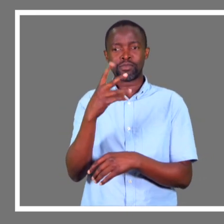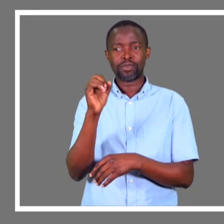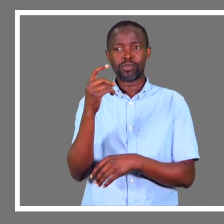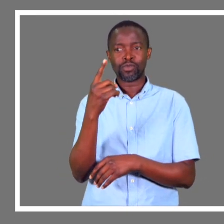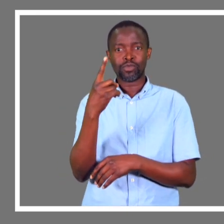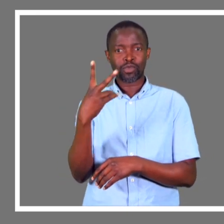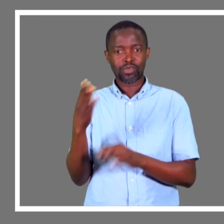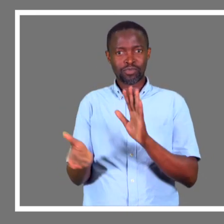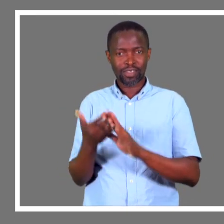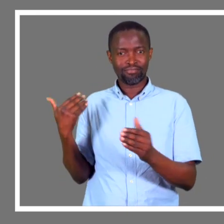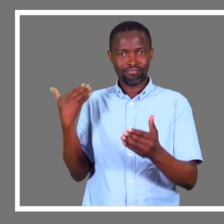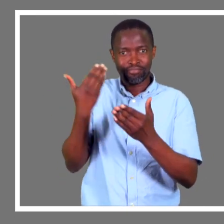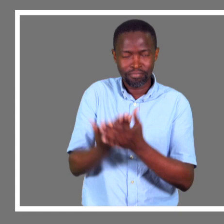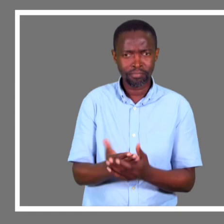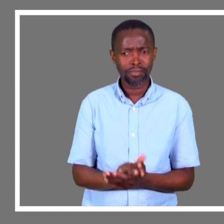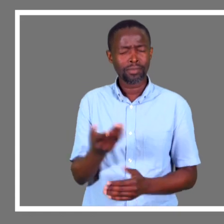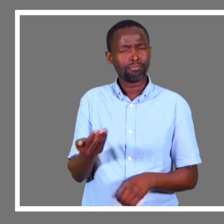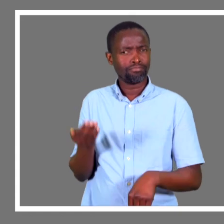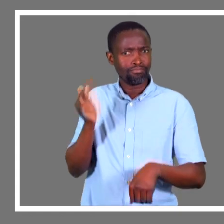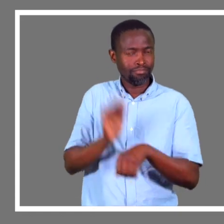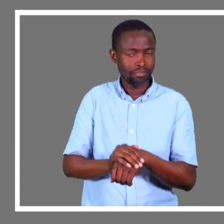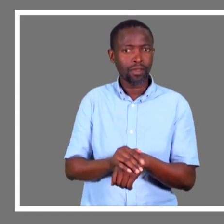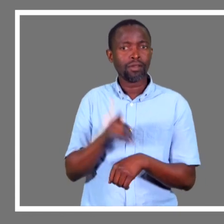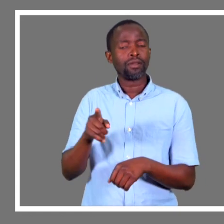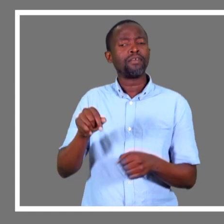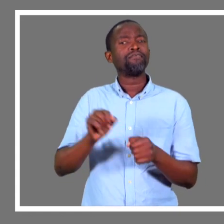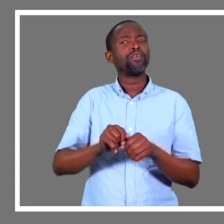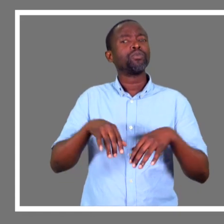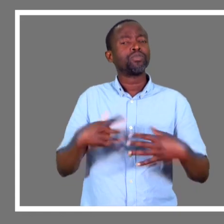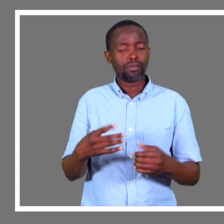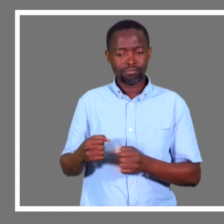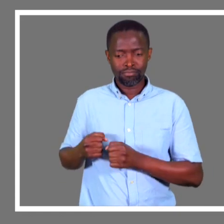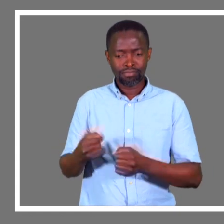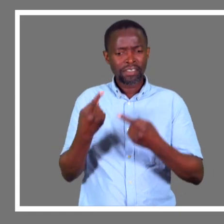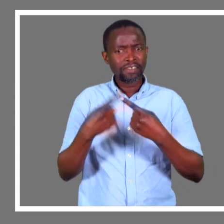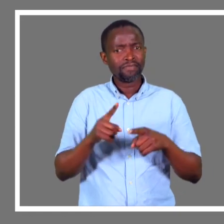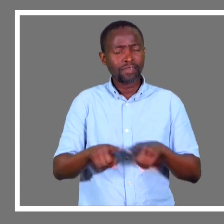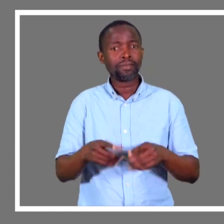Entre os artigos que ele produz, estão meios de compensação para pessoas com deficiência.